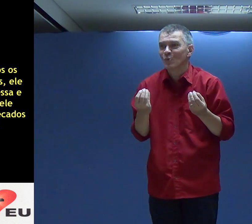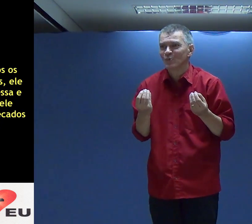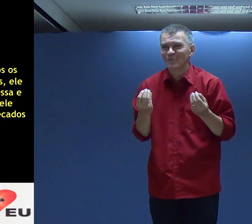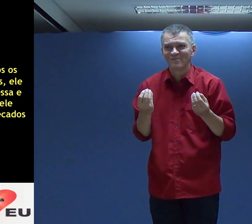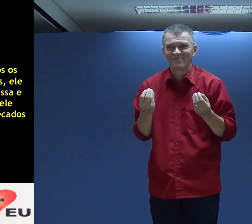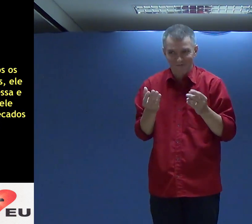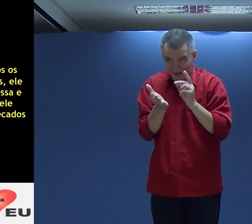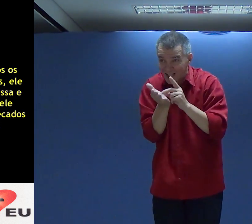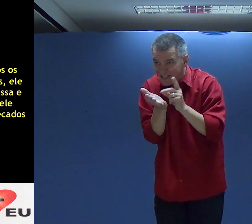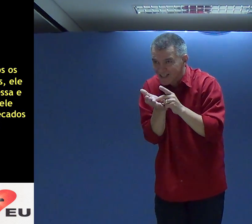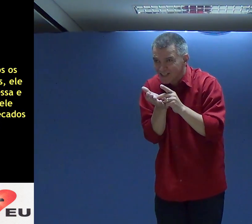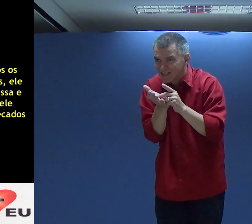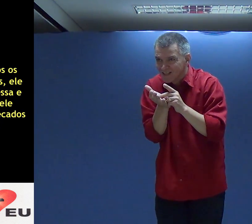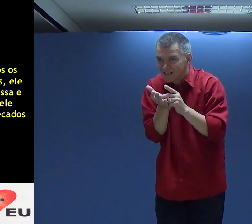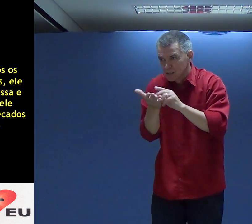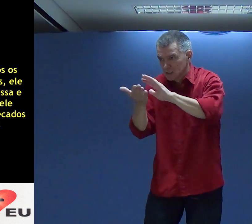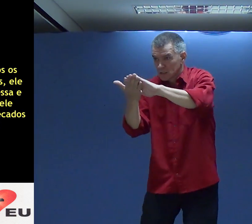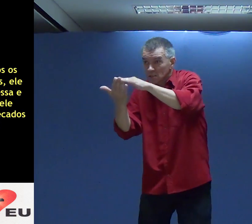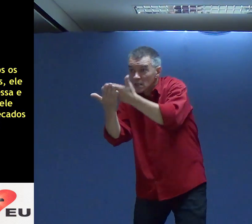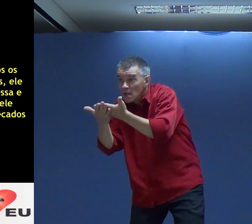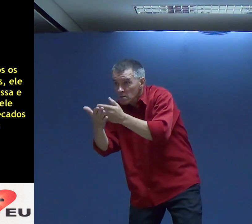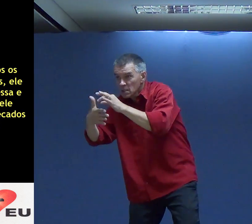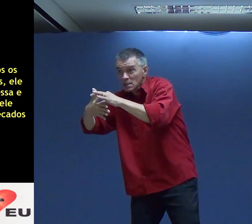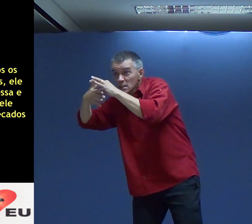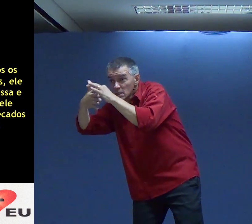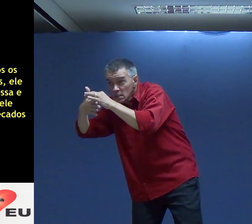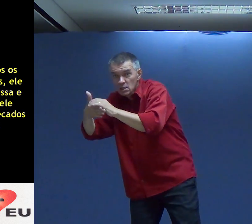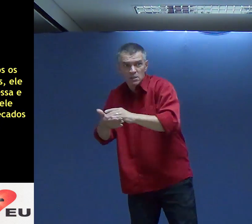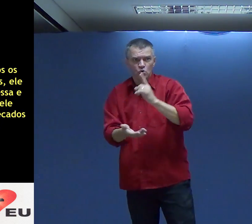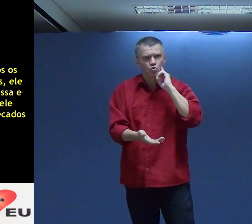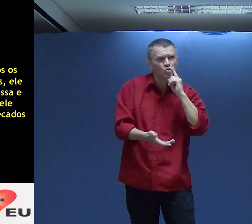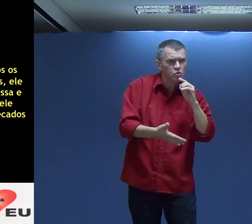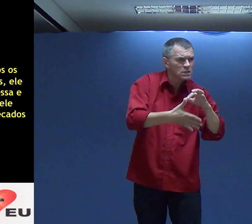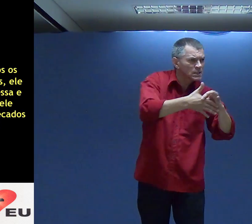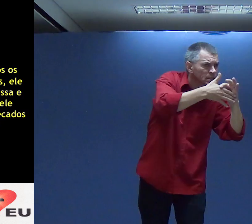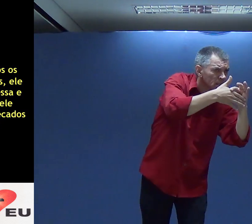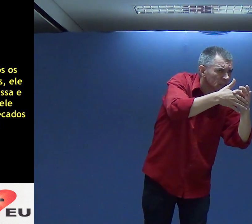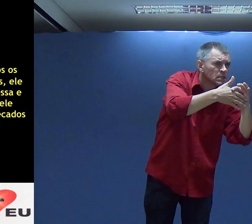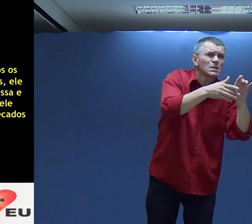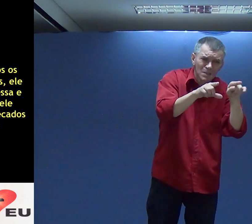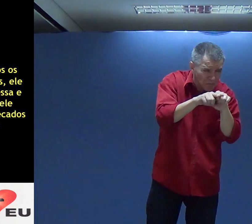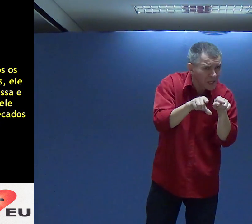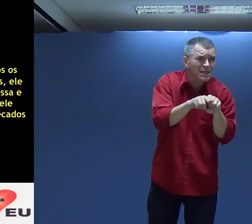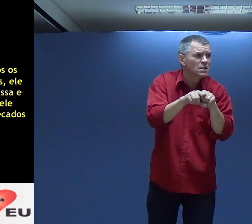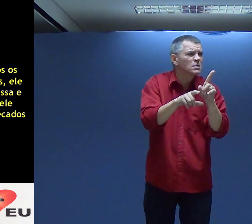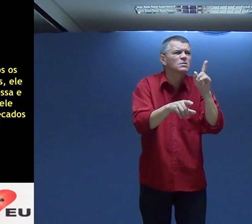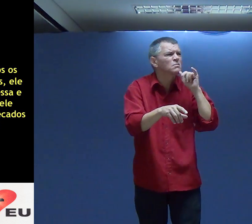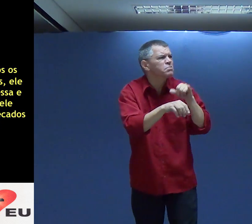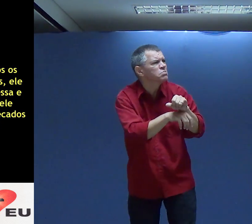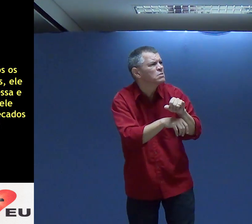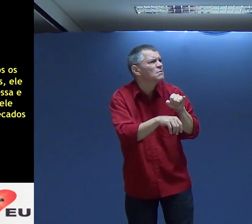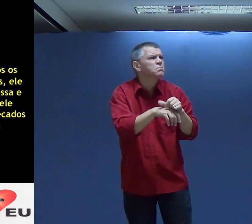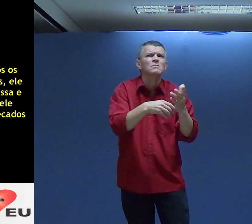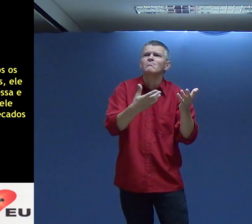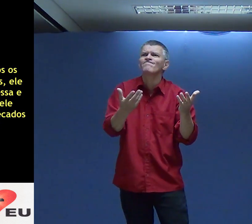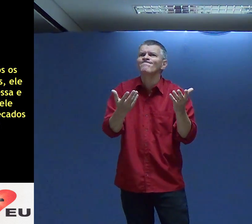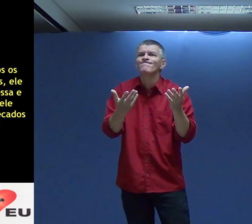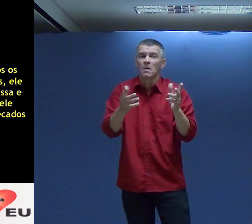Né É Verdade Se É Interprete Líder Surdo Que É Líder Também Se As